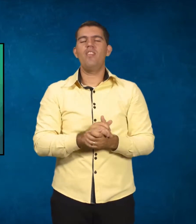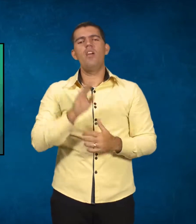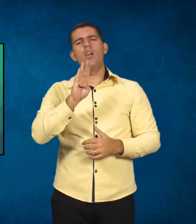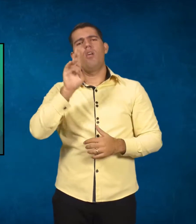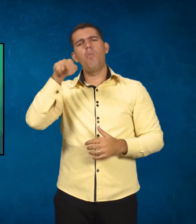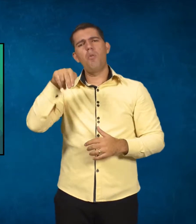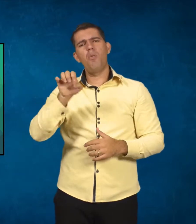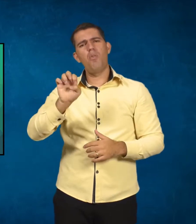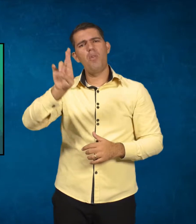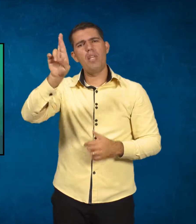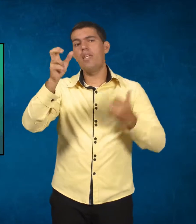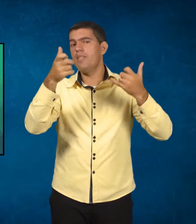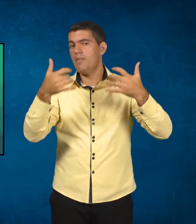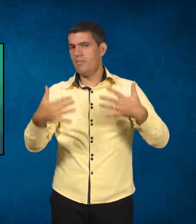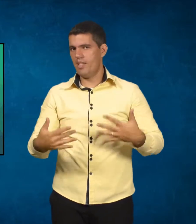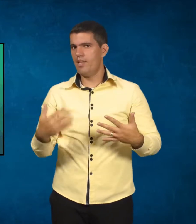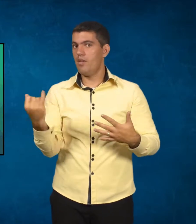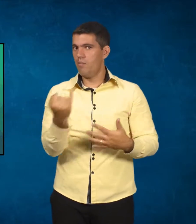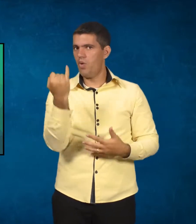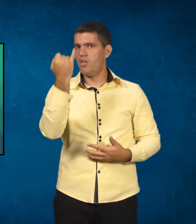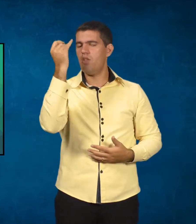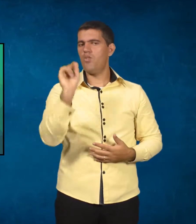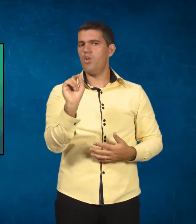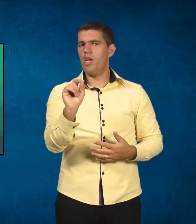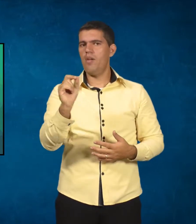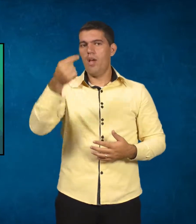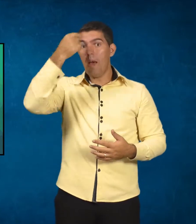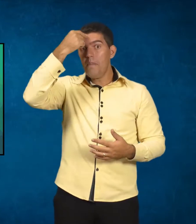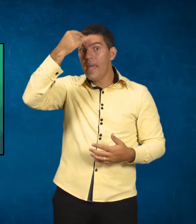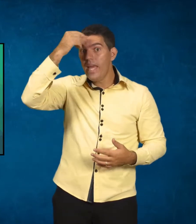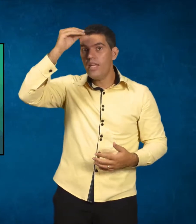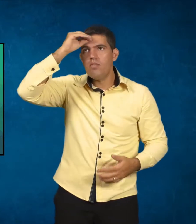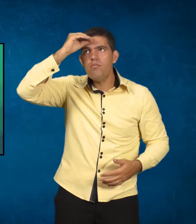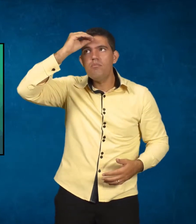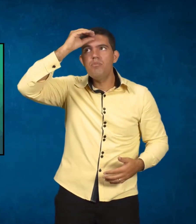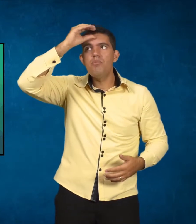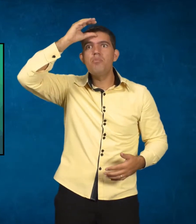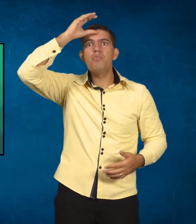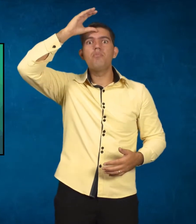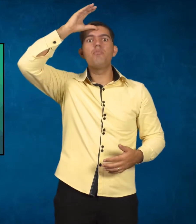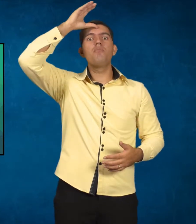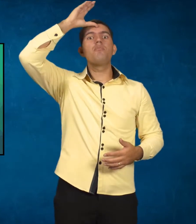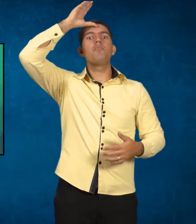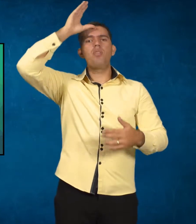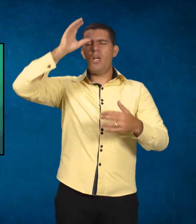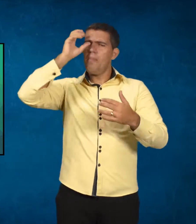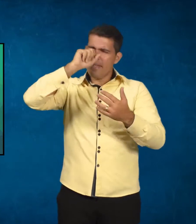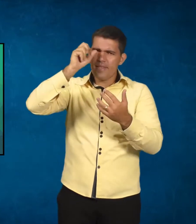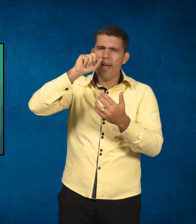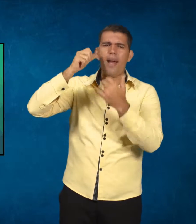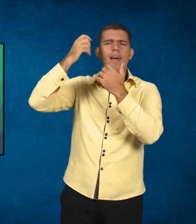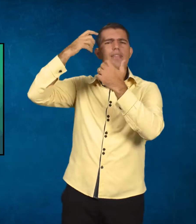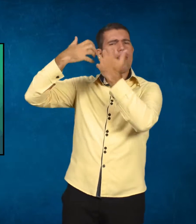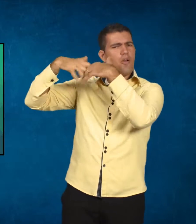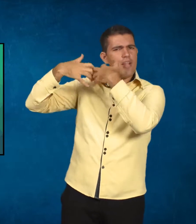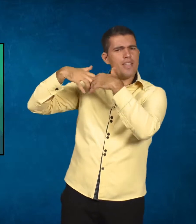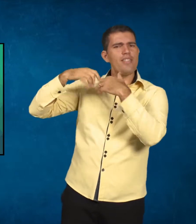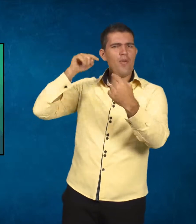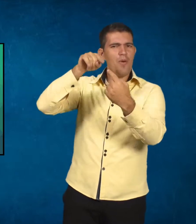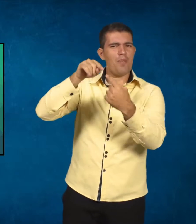afirma, que é o seguinte, o crescimento mental, que nós estamos falando sobre a aprendizagem, a cognição, no caso aqui, a aquisição